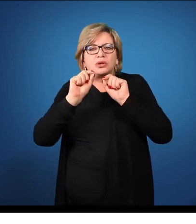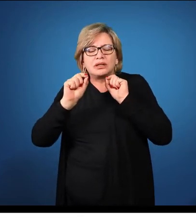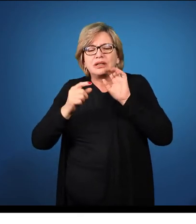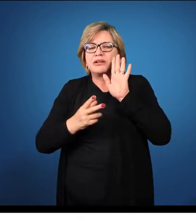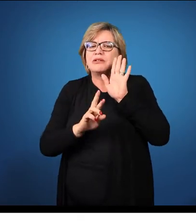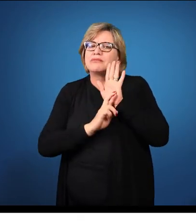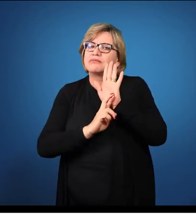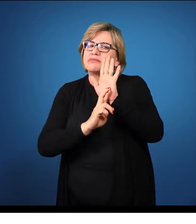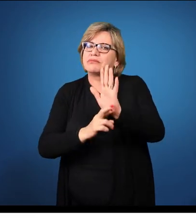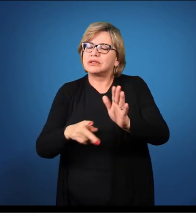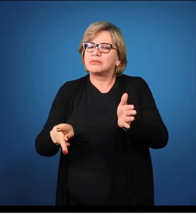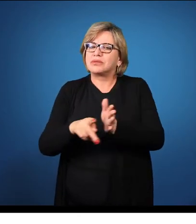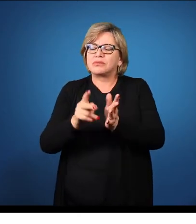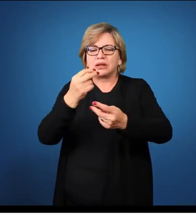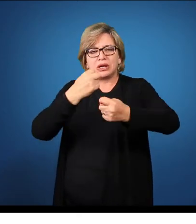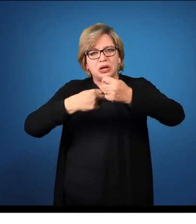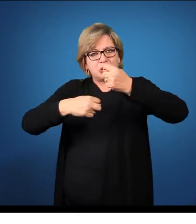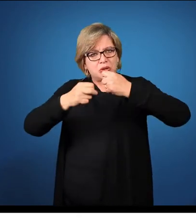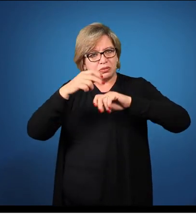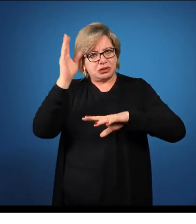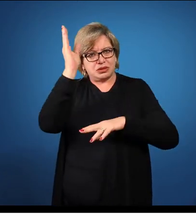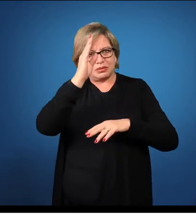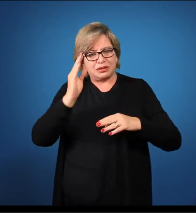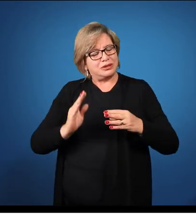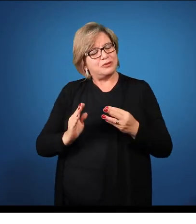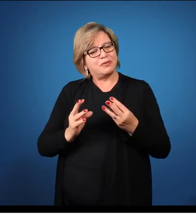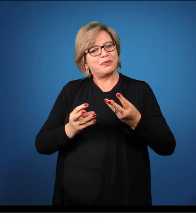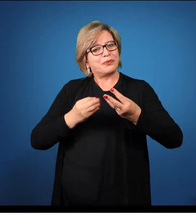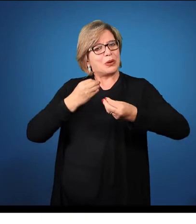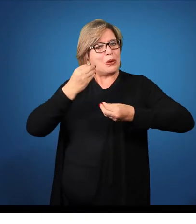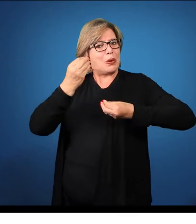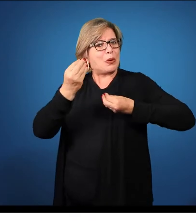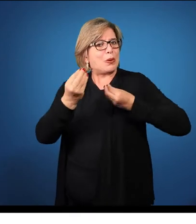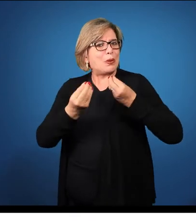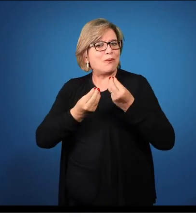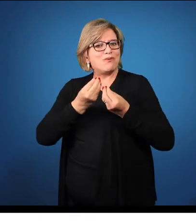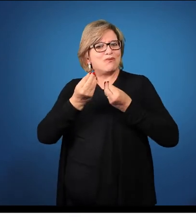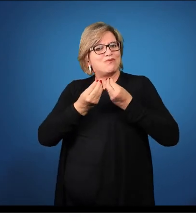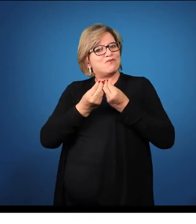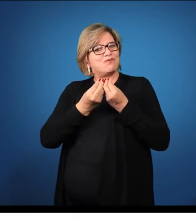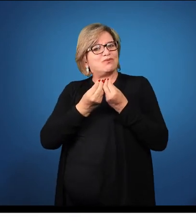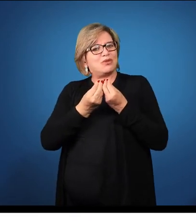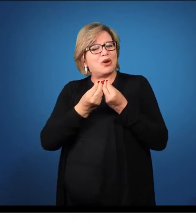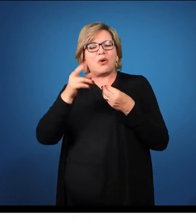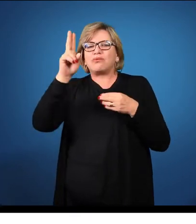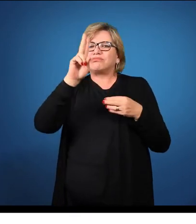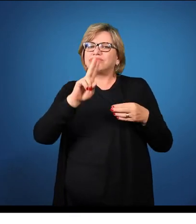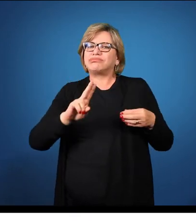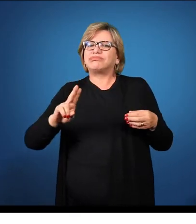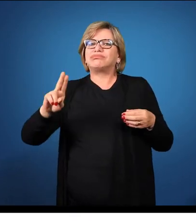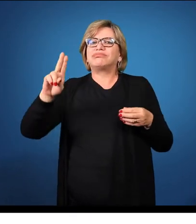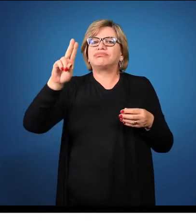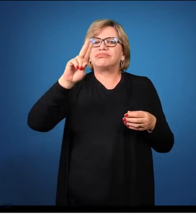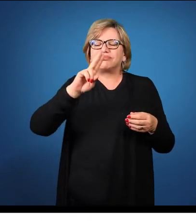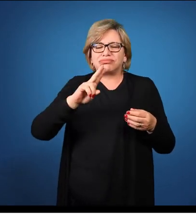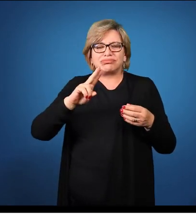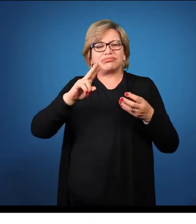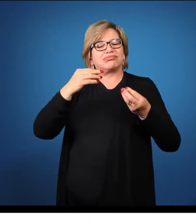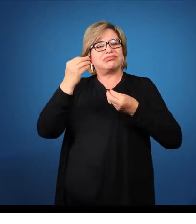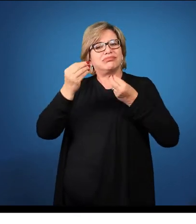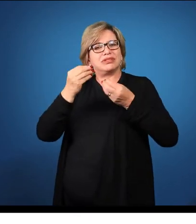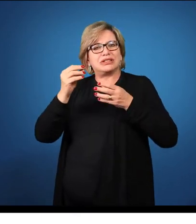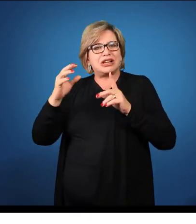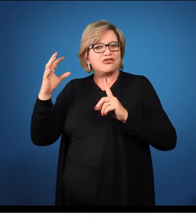representa para a economia brasileira. Como que a utilização dessas modalidades